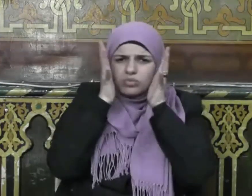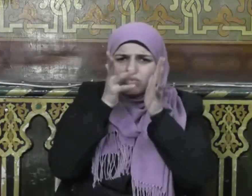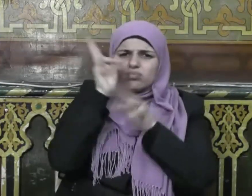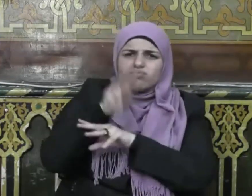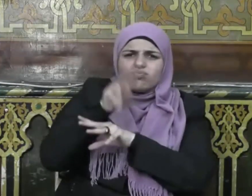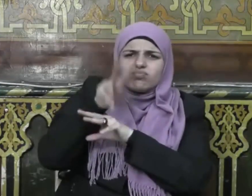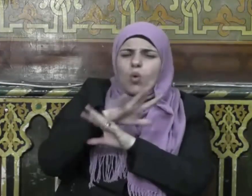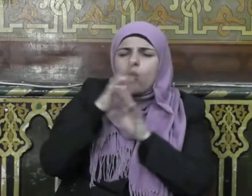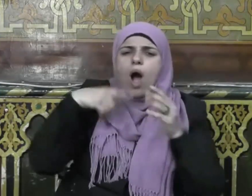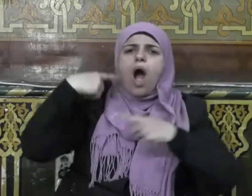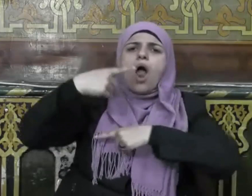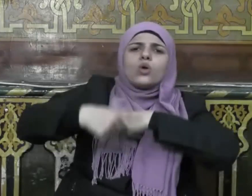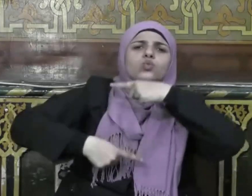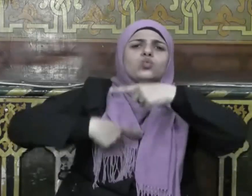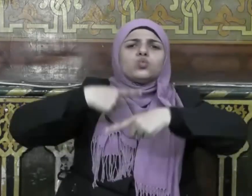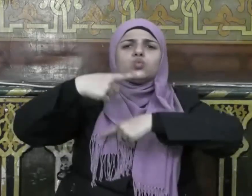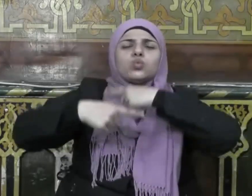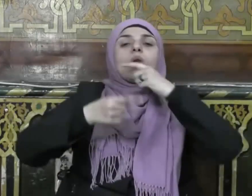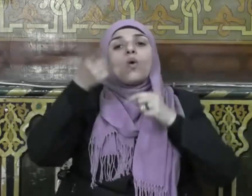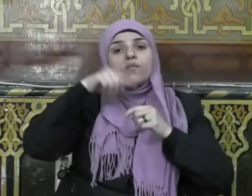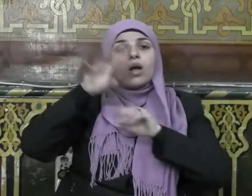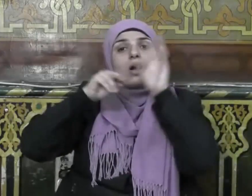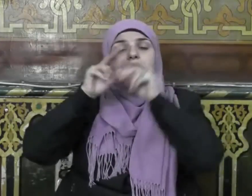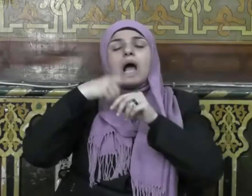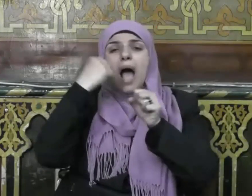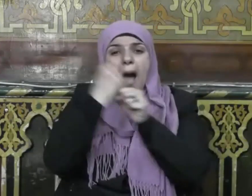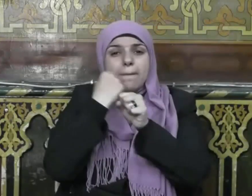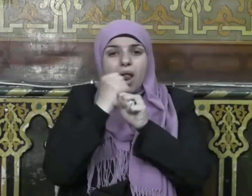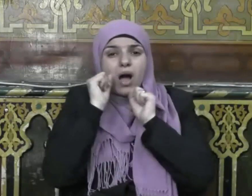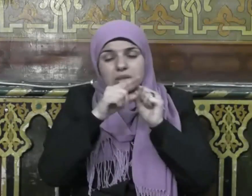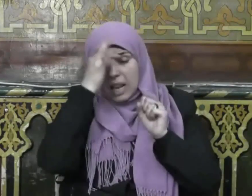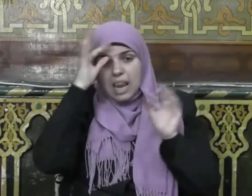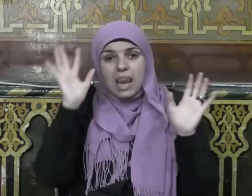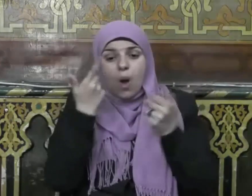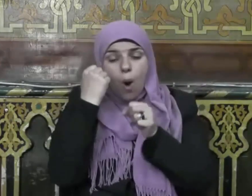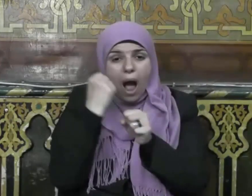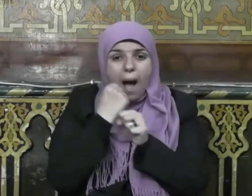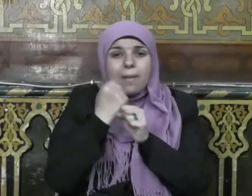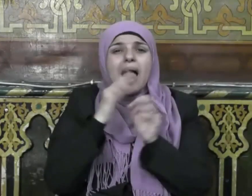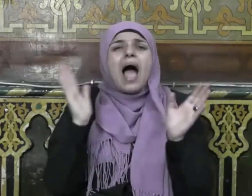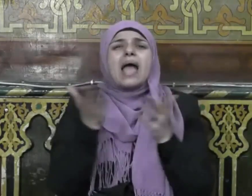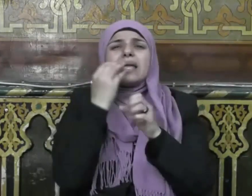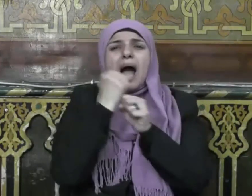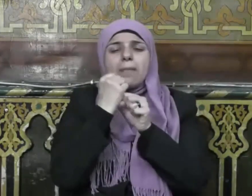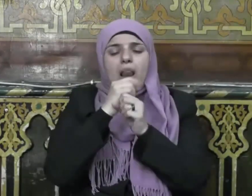عمله ديمة وفي رواية كان إذا عمل عملا أثبته